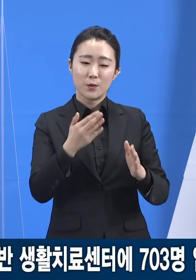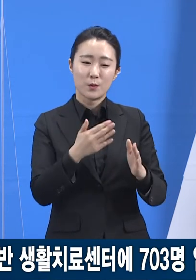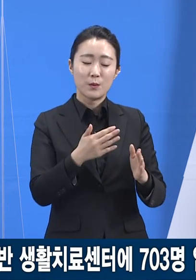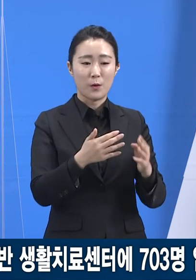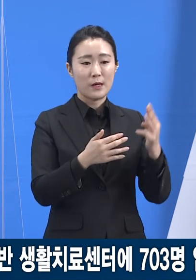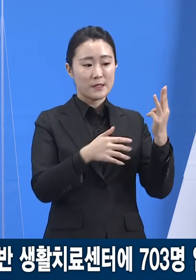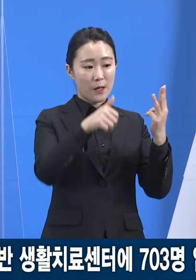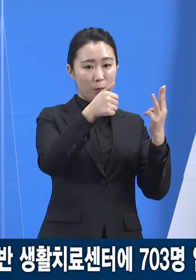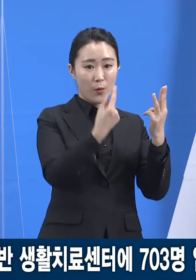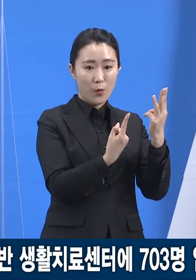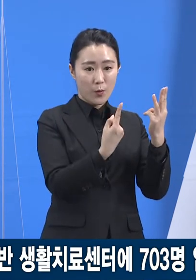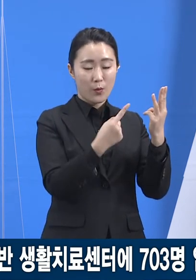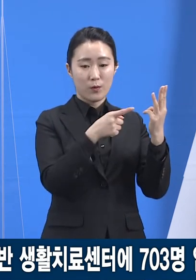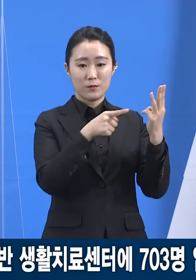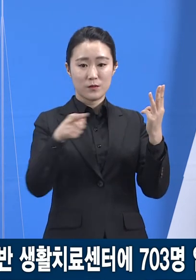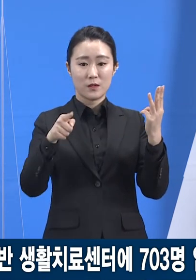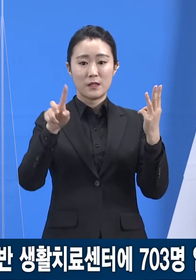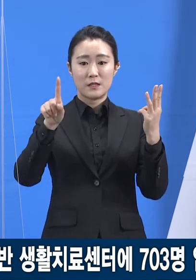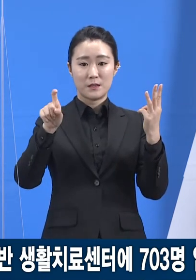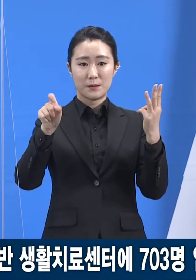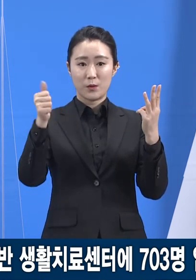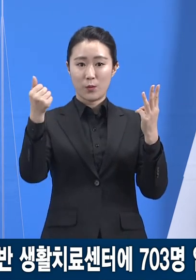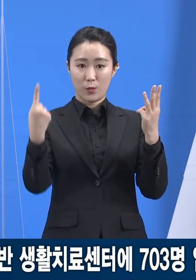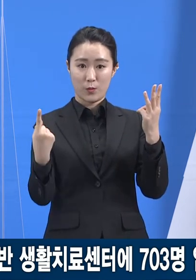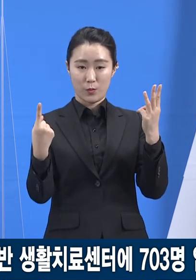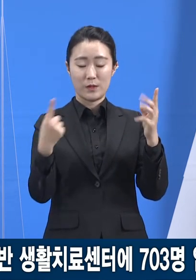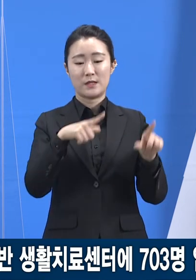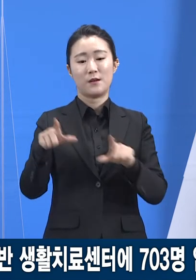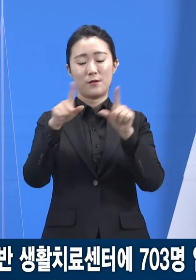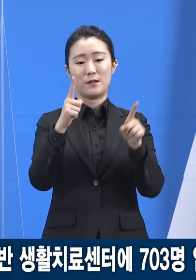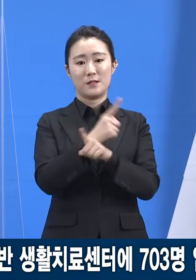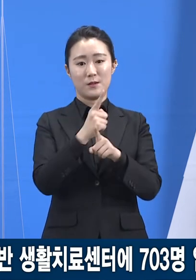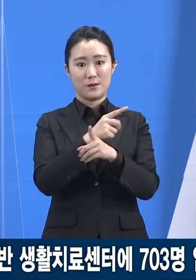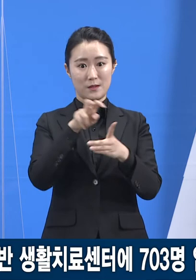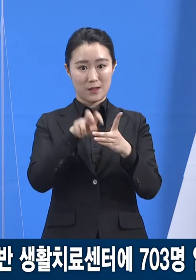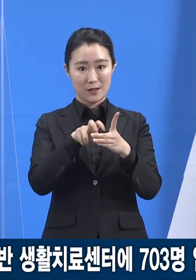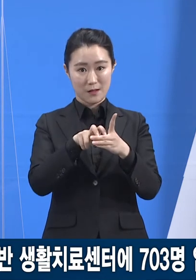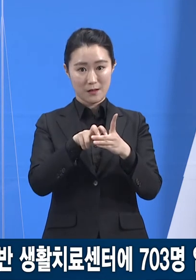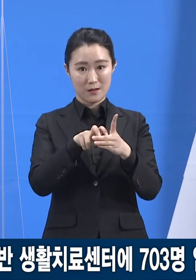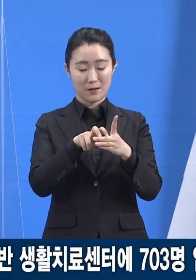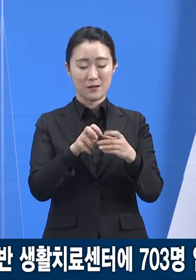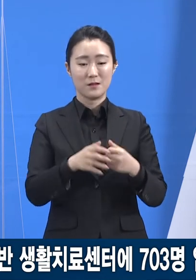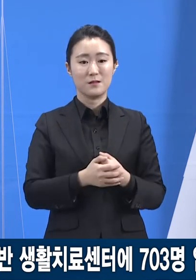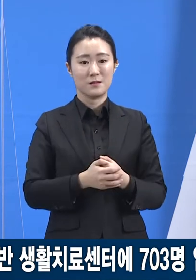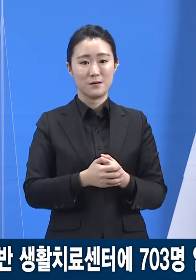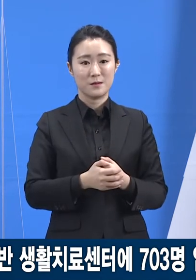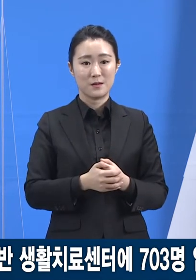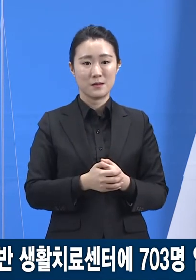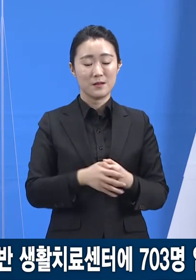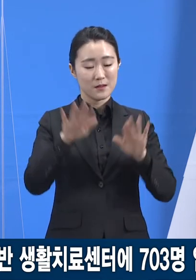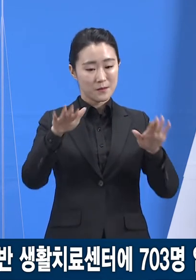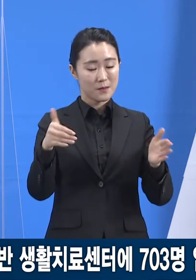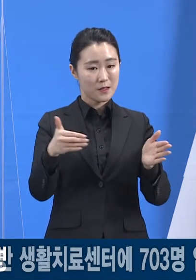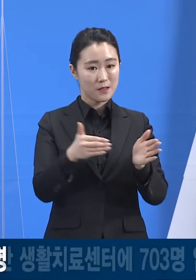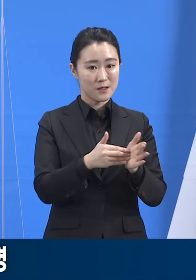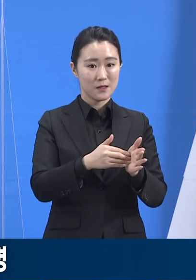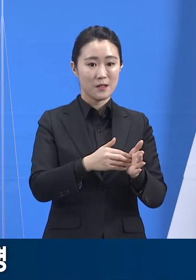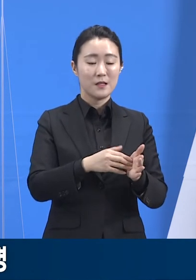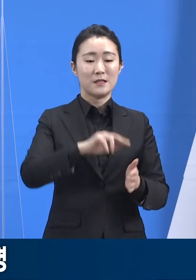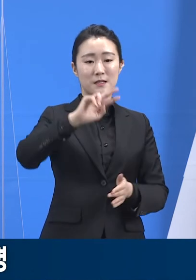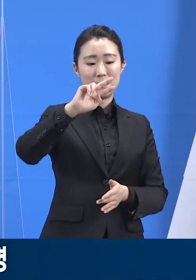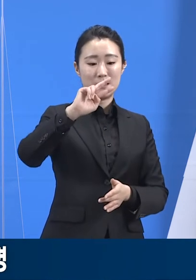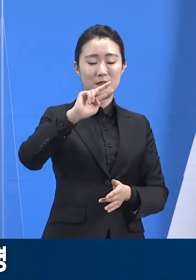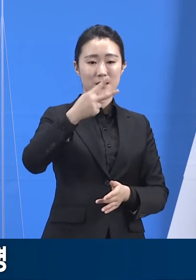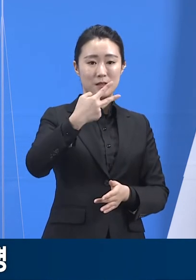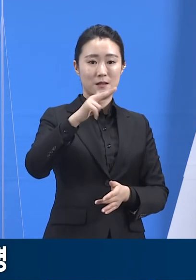7개의 일반 생활치료센터에는 2월 24일 18시 기준 703명 입소해 56.9